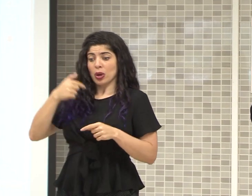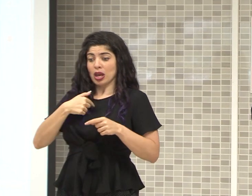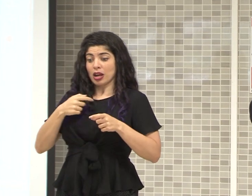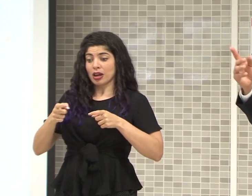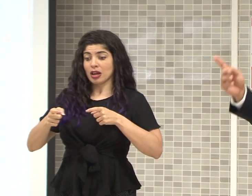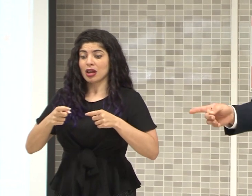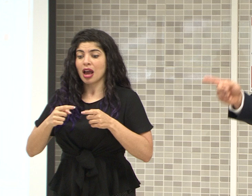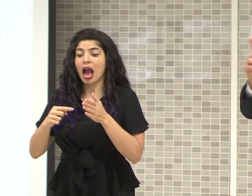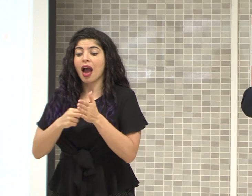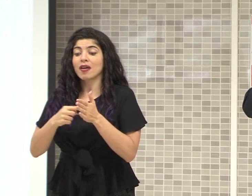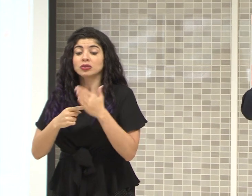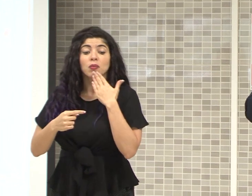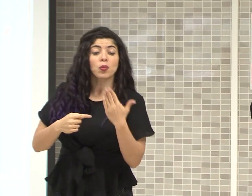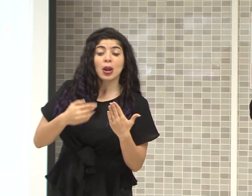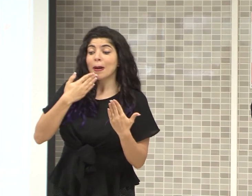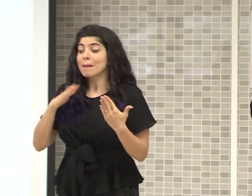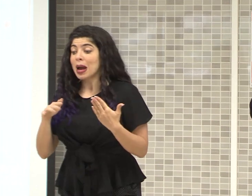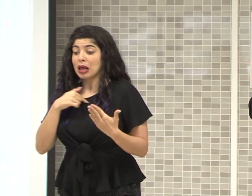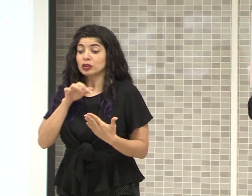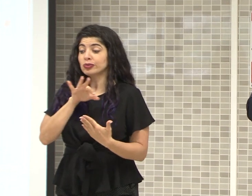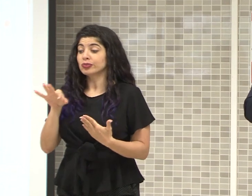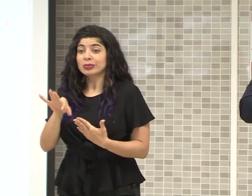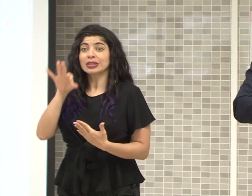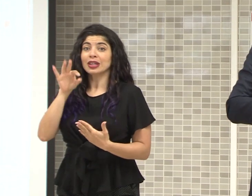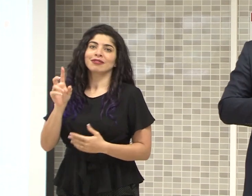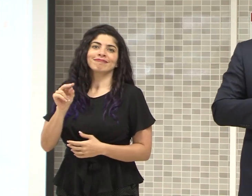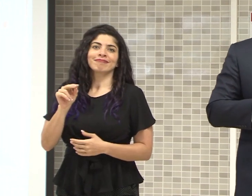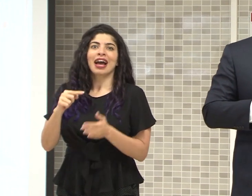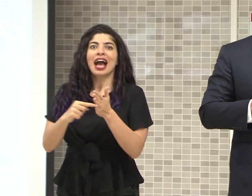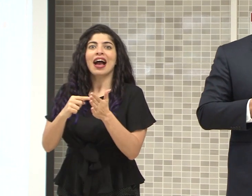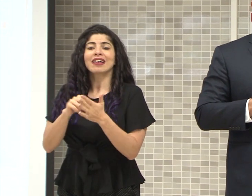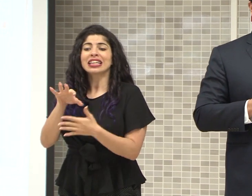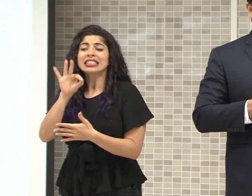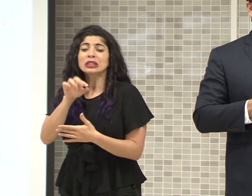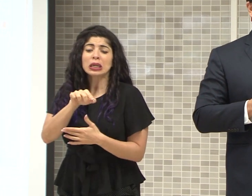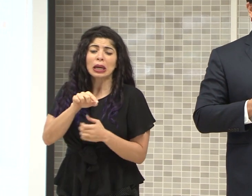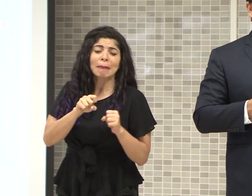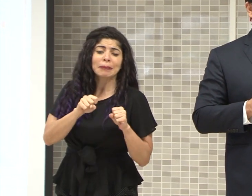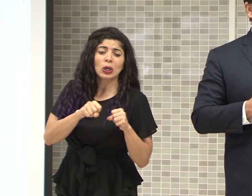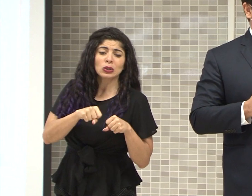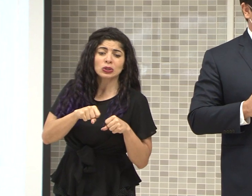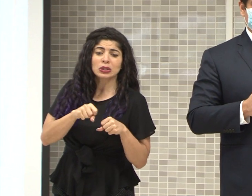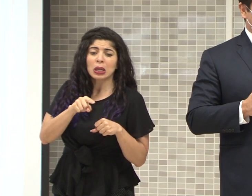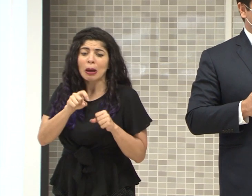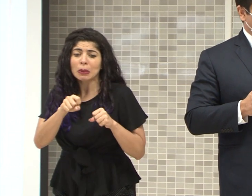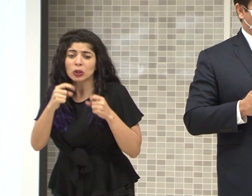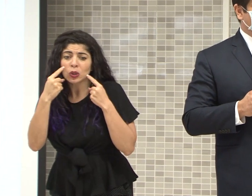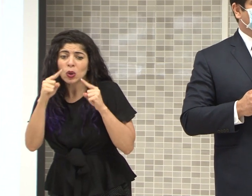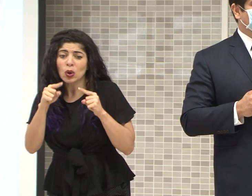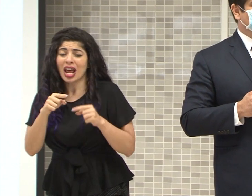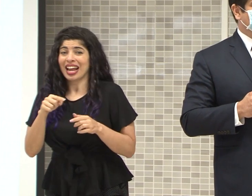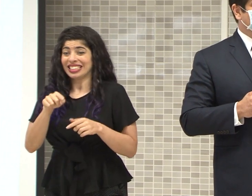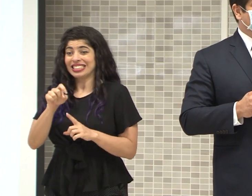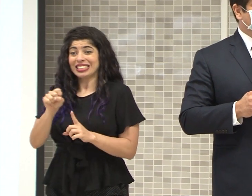entre lo bueno y lo malo. Hay veces que se escoge entre lo posible y entre lo que se puede lograr, y a veces es muy